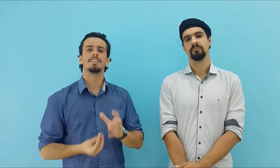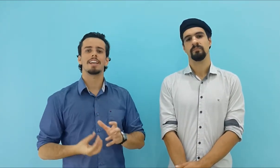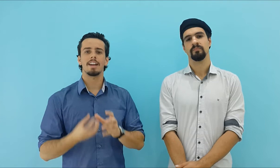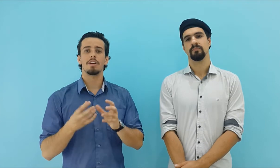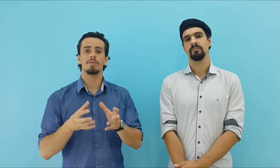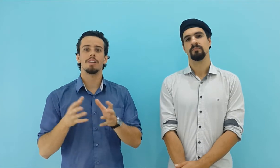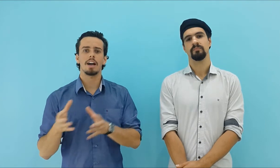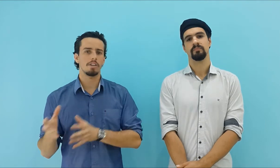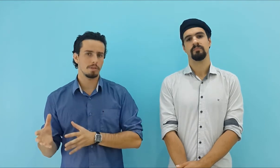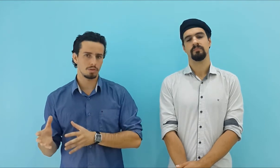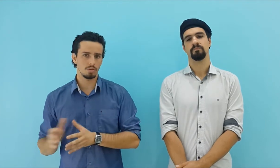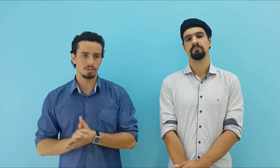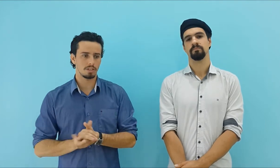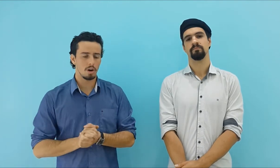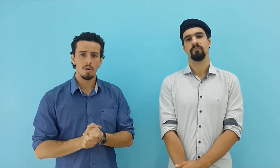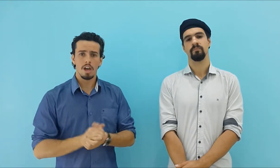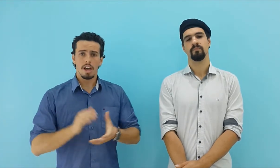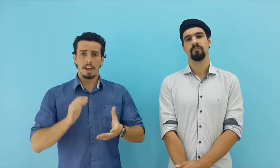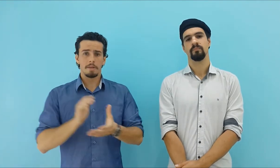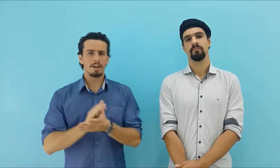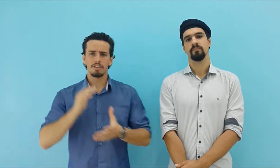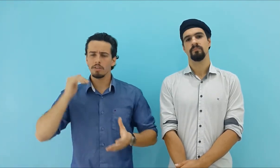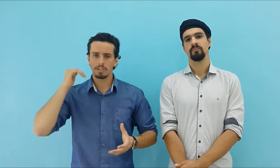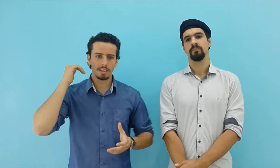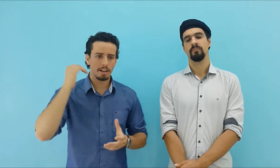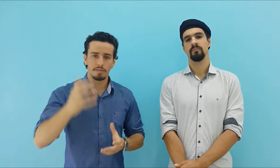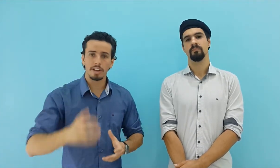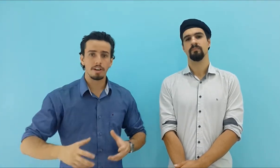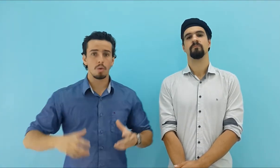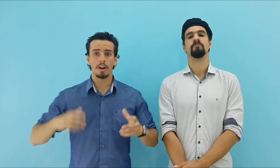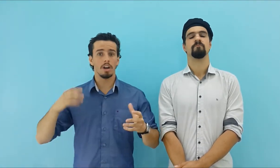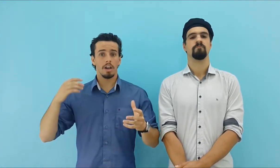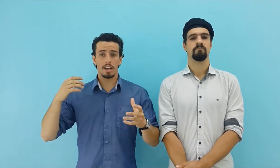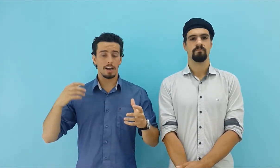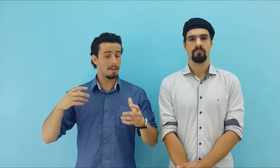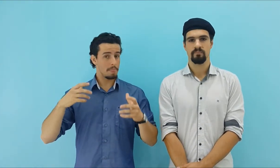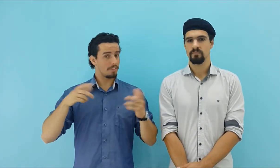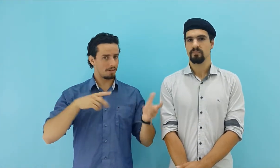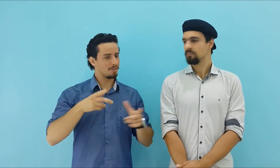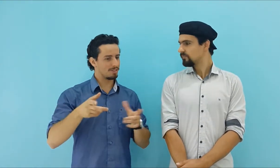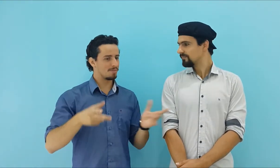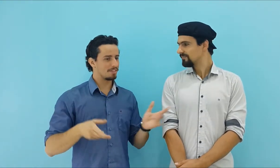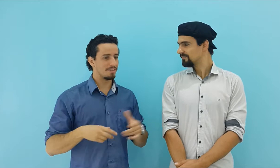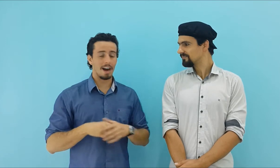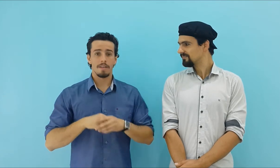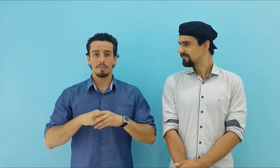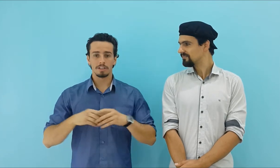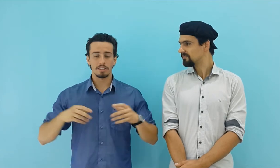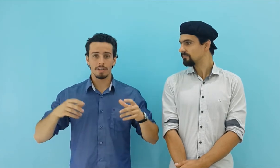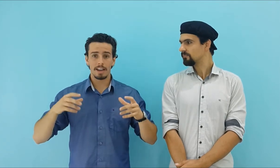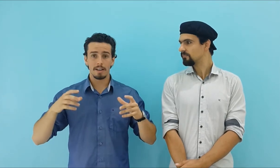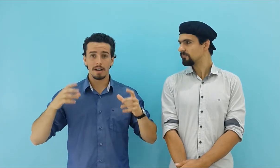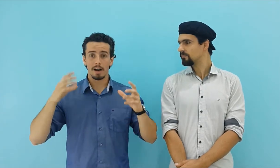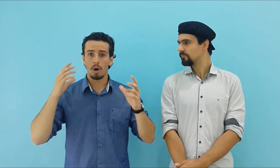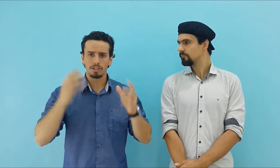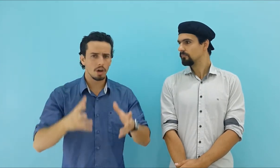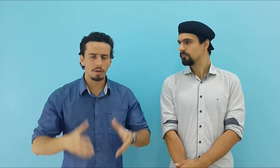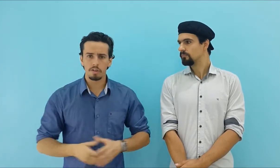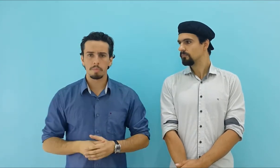você quer é ajudar as pessoas. Então, imagina você lá na frente, agora, se a gente fosse te motivar, você vai, você olha no